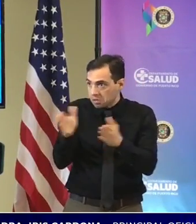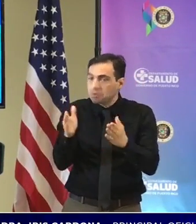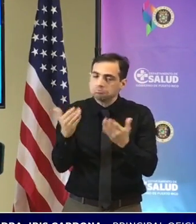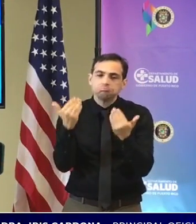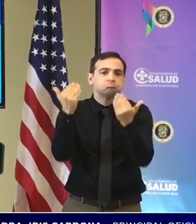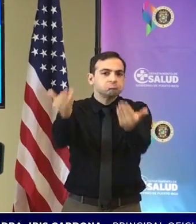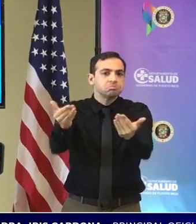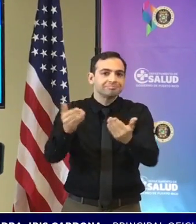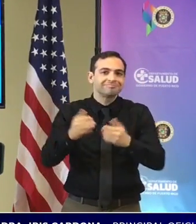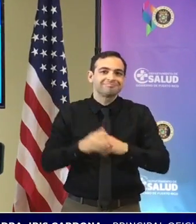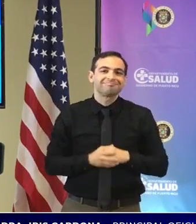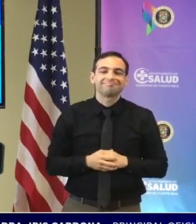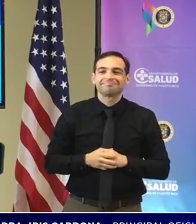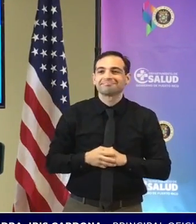vamos a estar en ese horario extendido muchas gracias